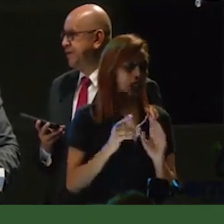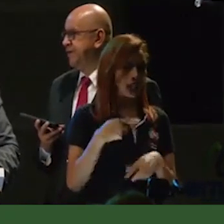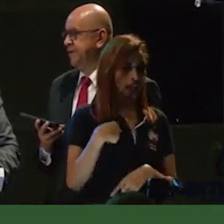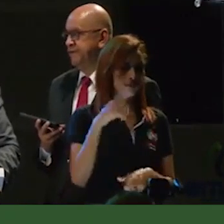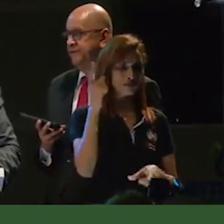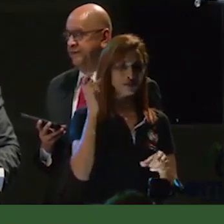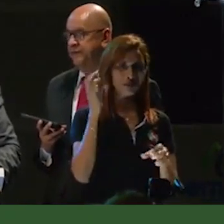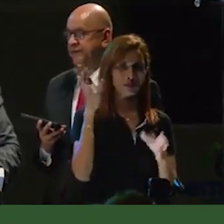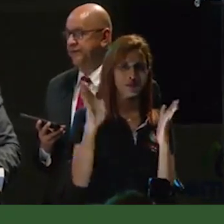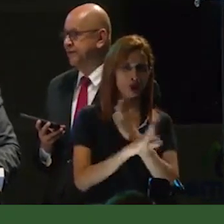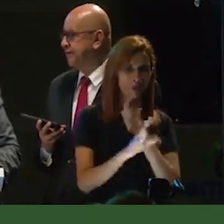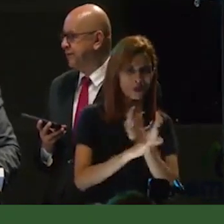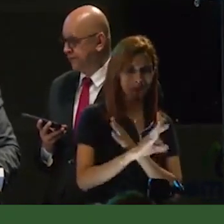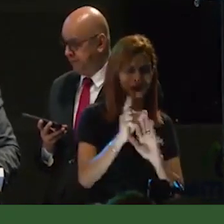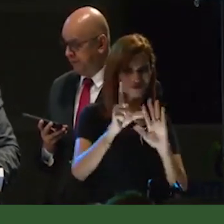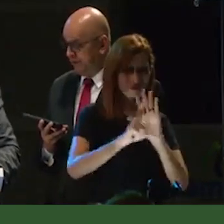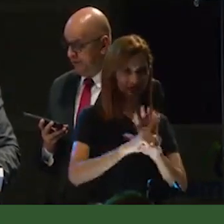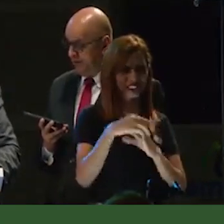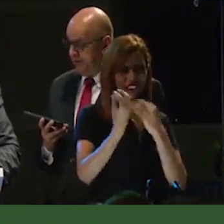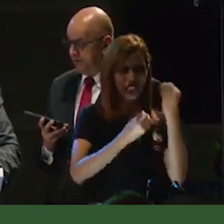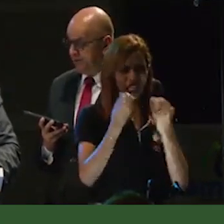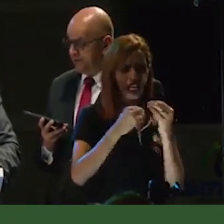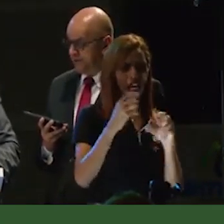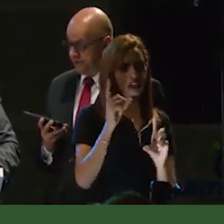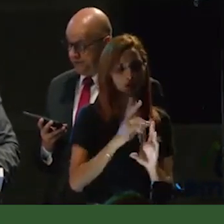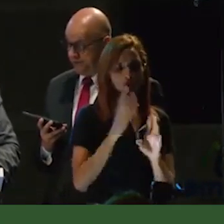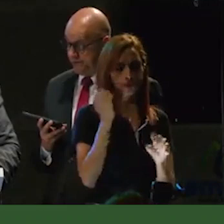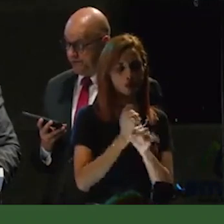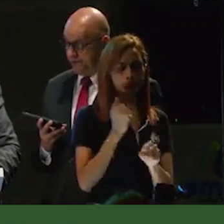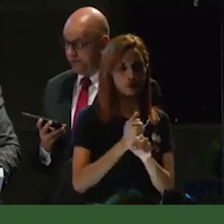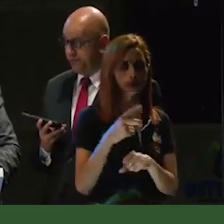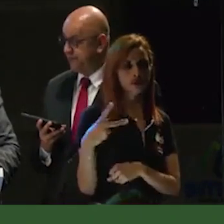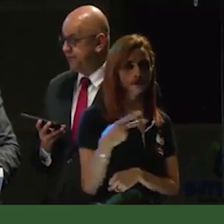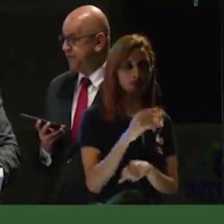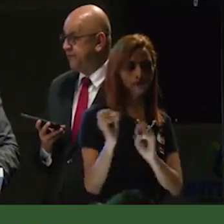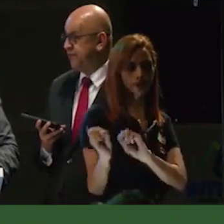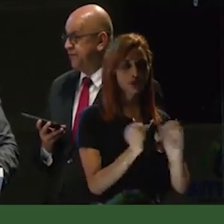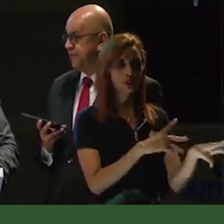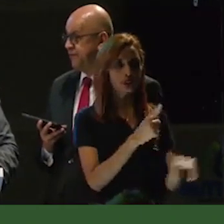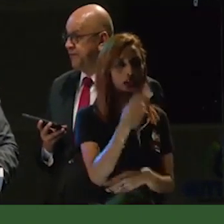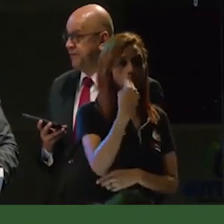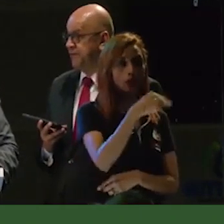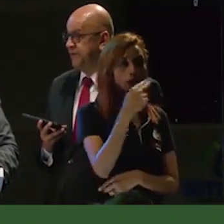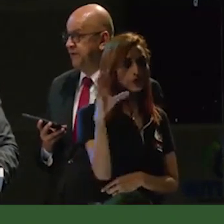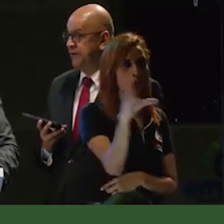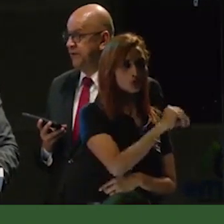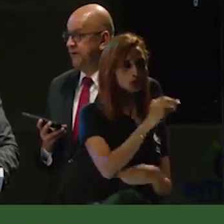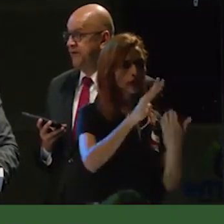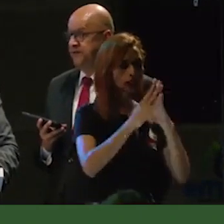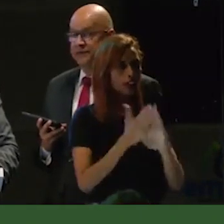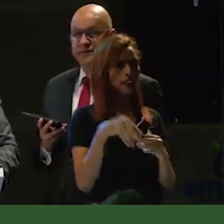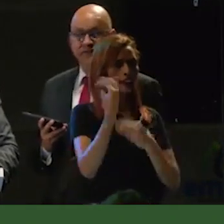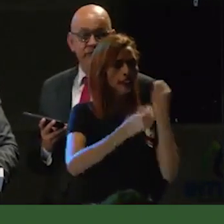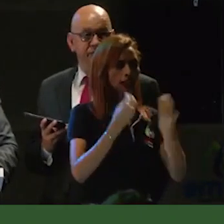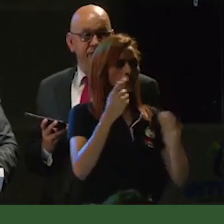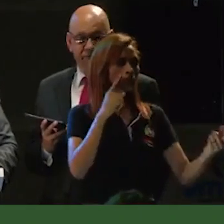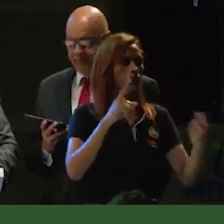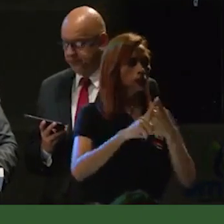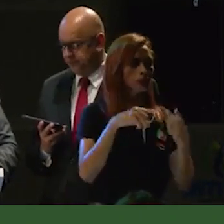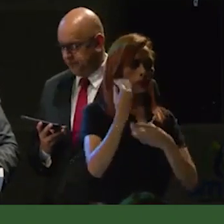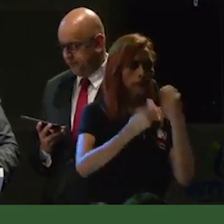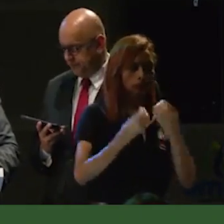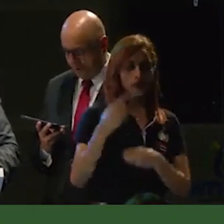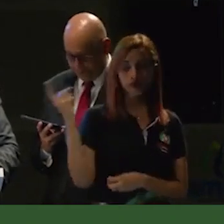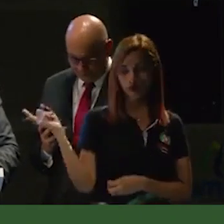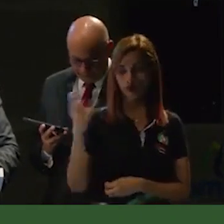propios de la Procuraduría que lo investigaba. Es por esto que con el compromiso adquirido con toda la comunidad de Calarcá, nos dimos a la tarea, el